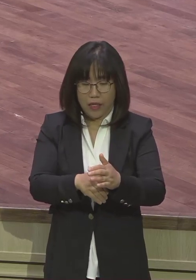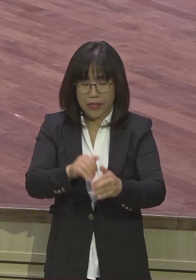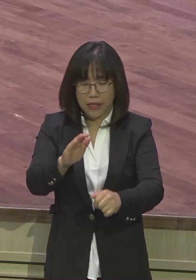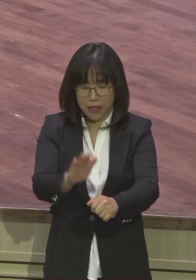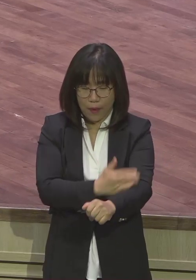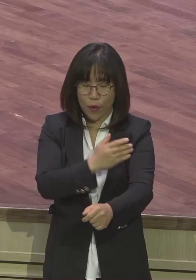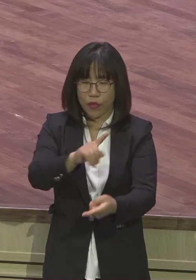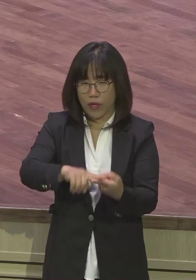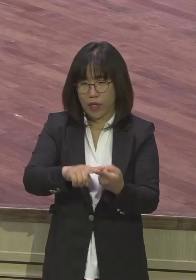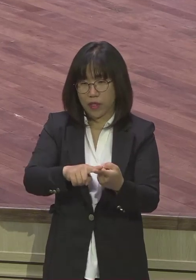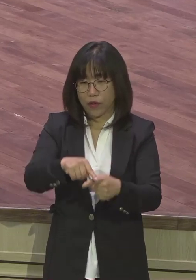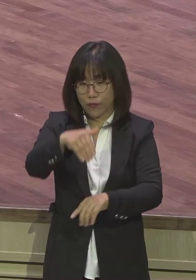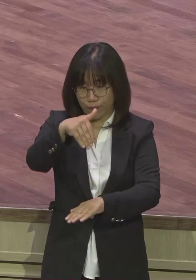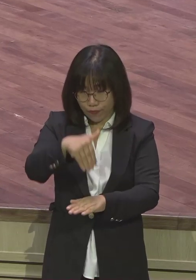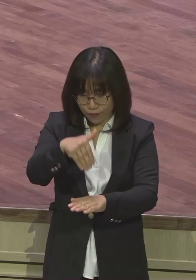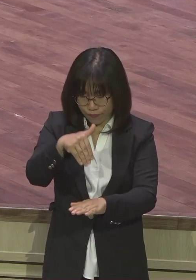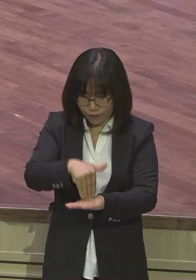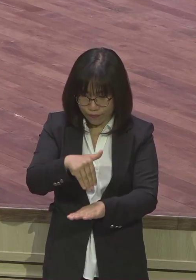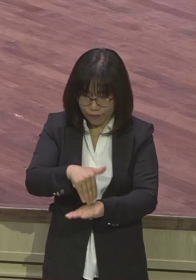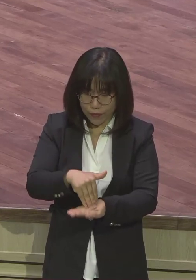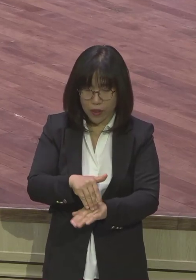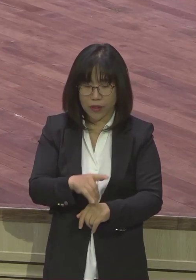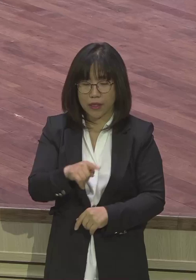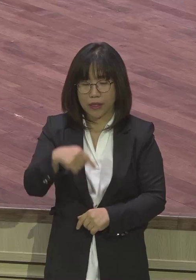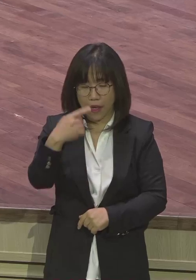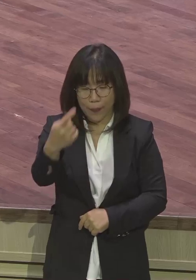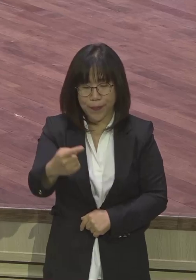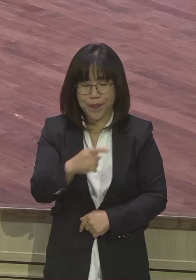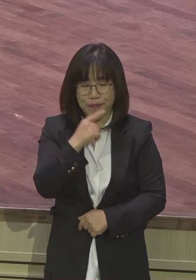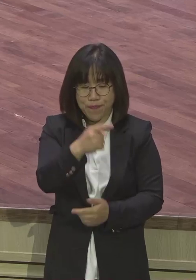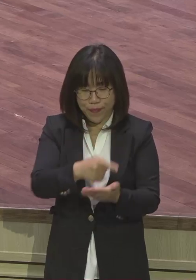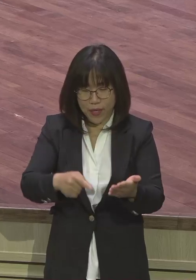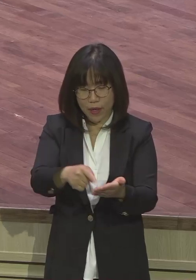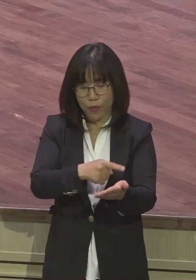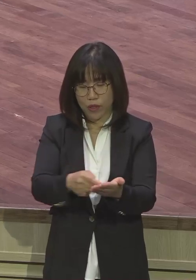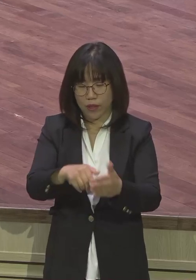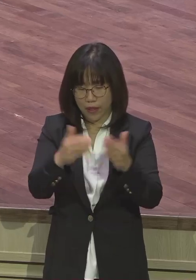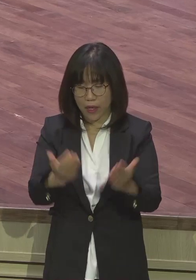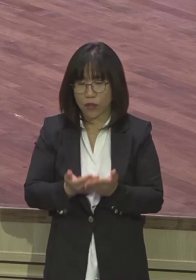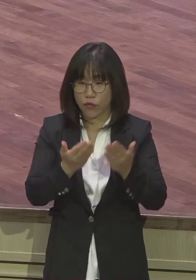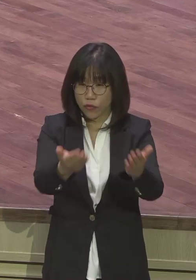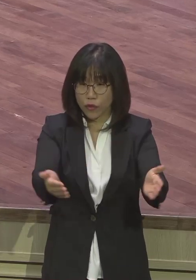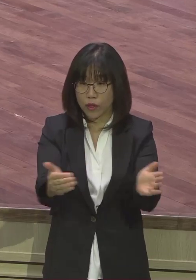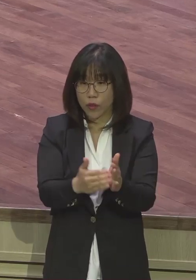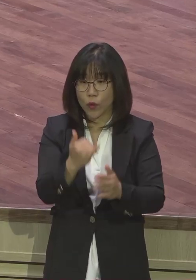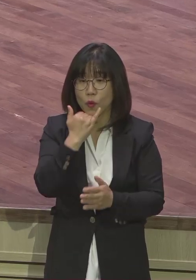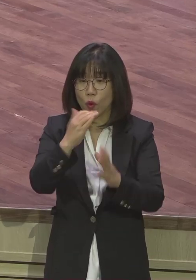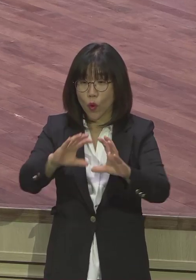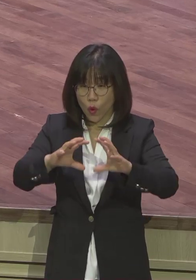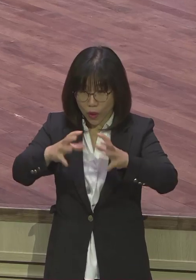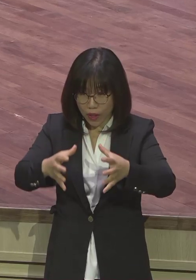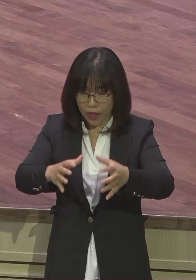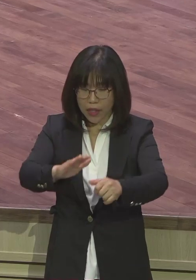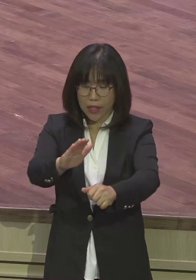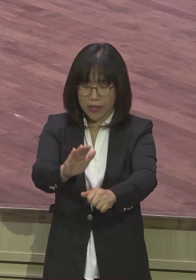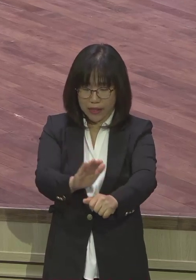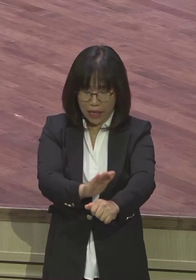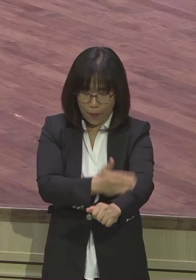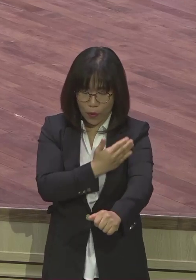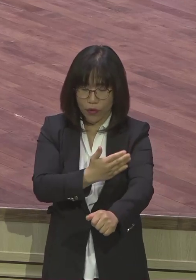다 그렇게 해 줬어요. 더 이상 이들의 잘못에 대해서 독일의 잘못에 대해서 언급한 나라가 한 나라도